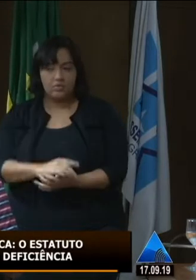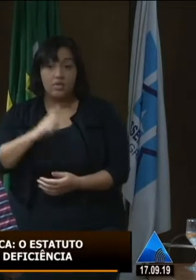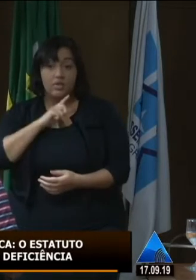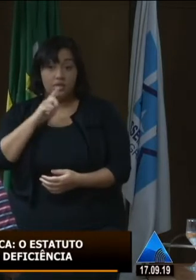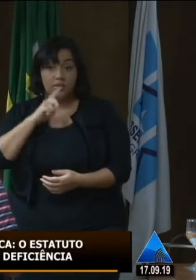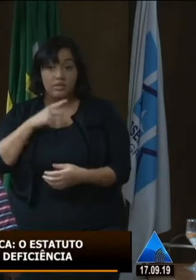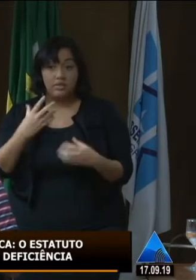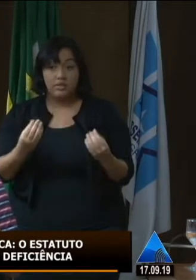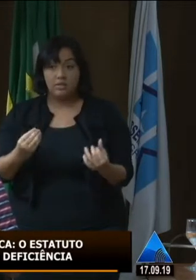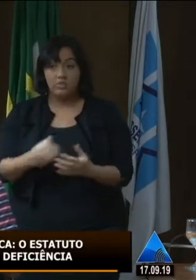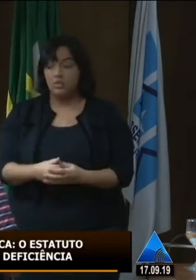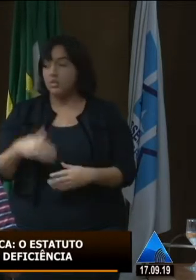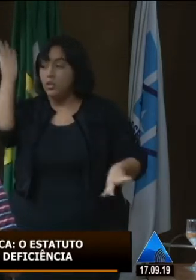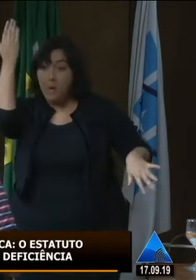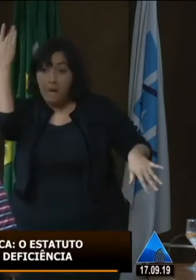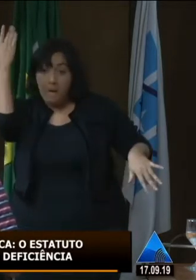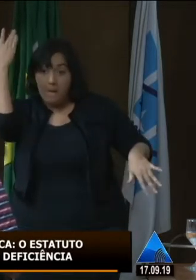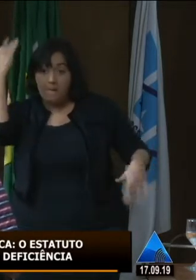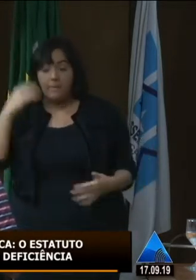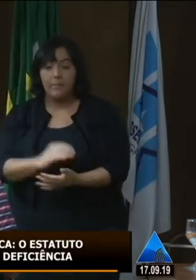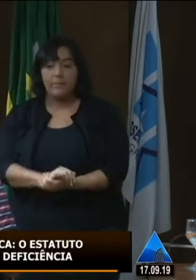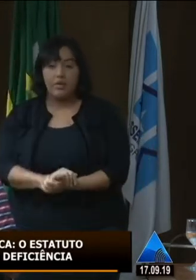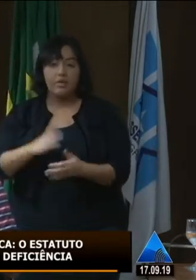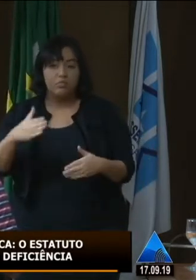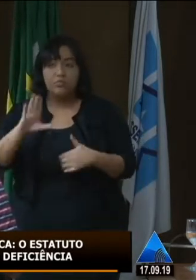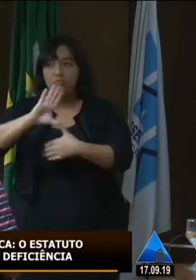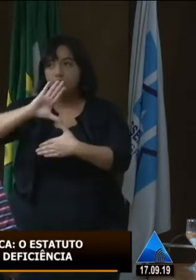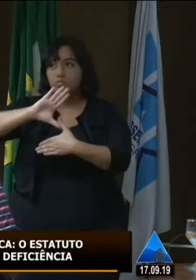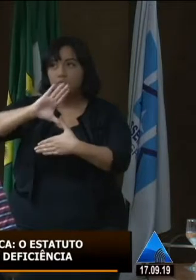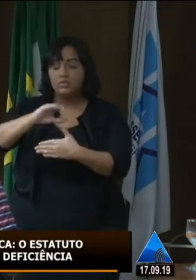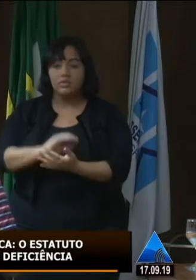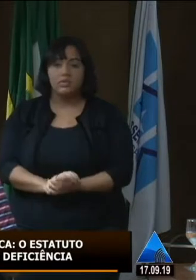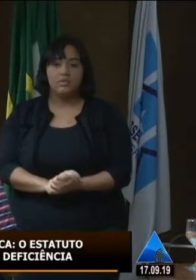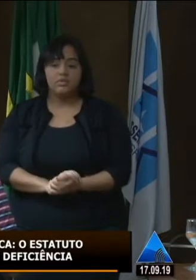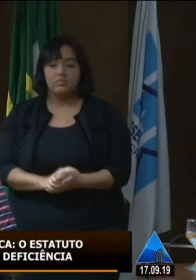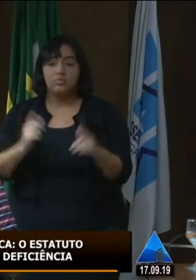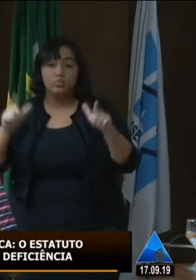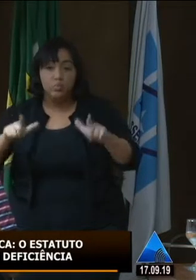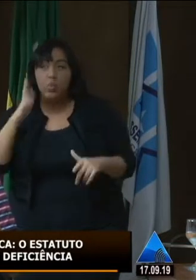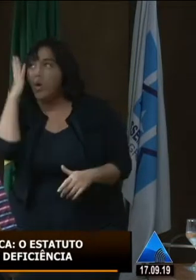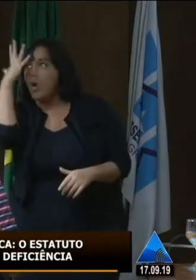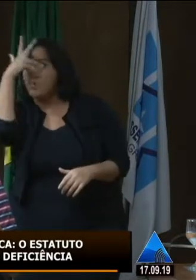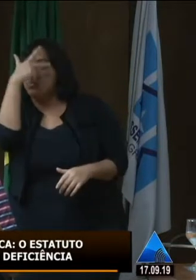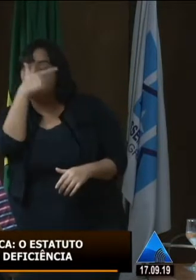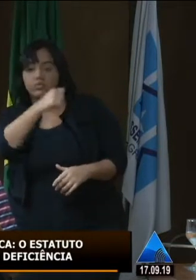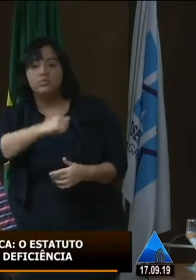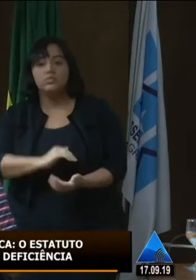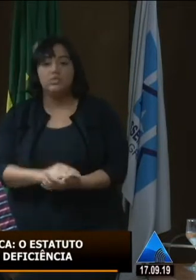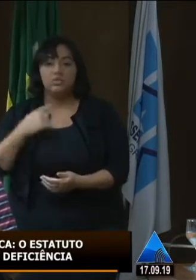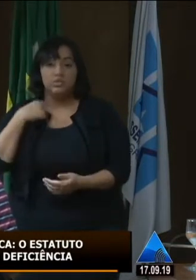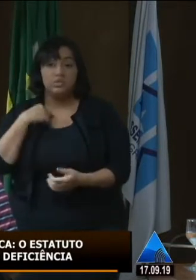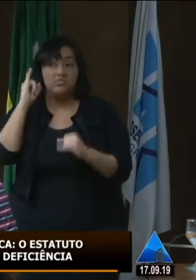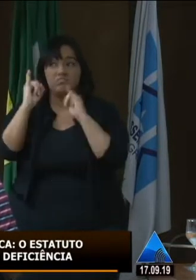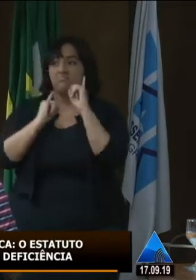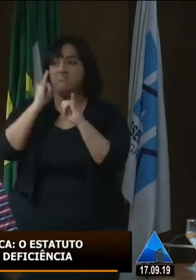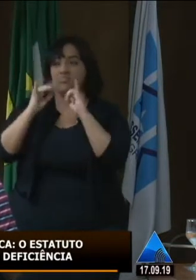praias, há muitos locais, há muitas cidades, há muitos pontos turísticos, há muitas belezas que eu ainda só vejo pela internet e pela